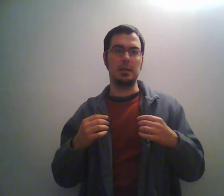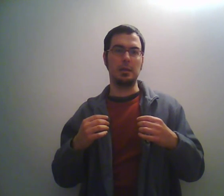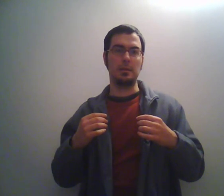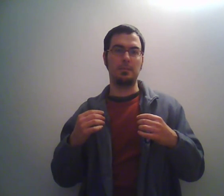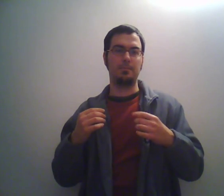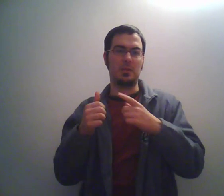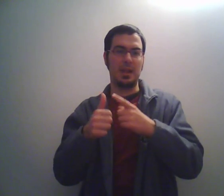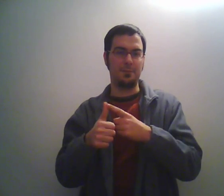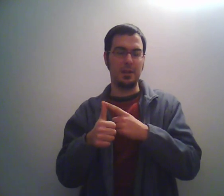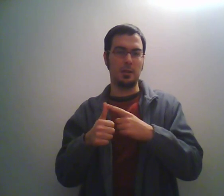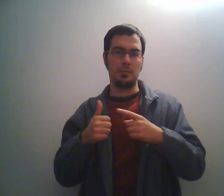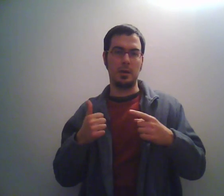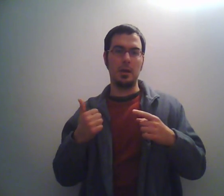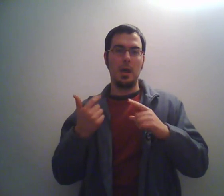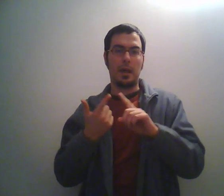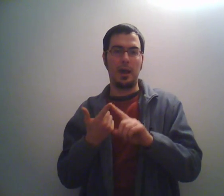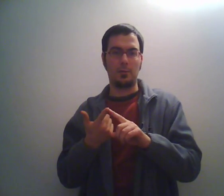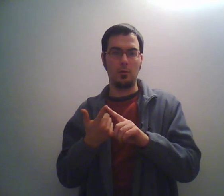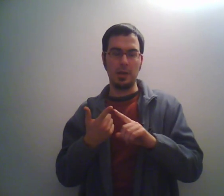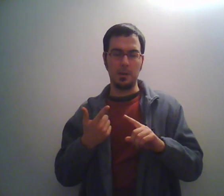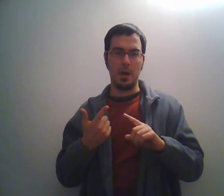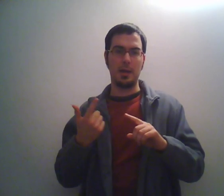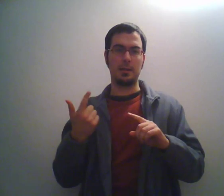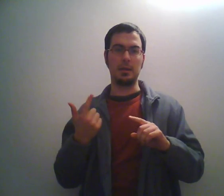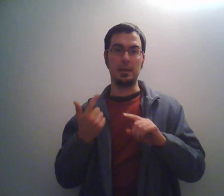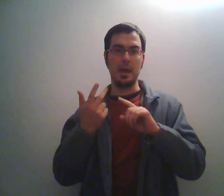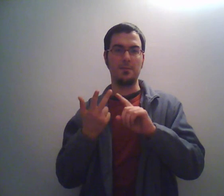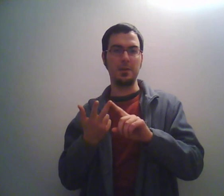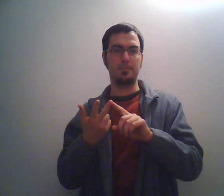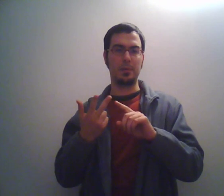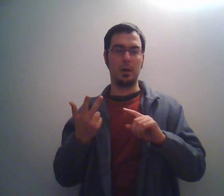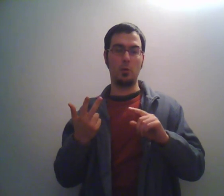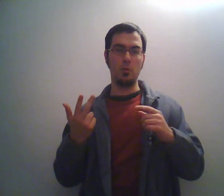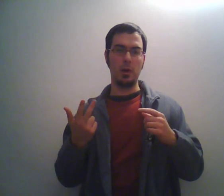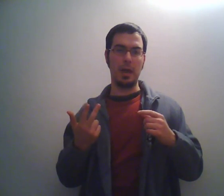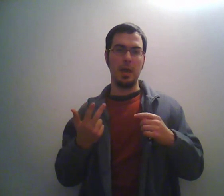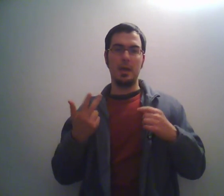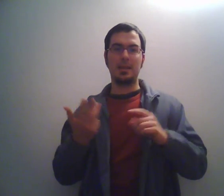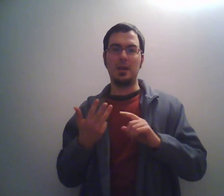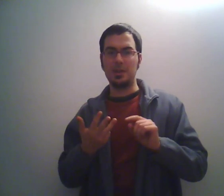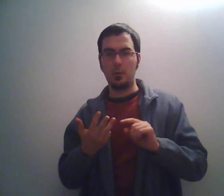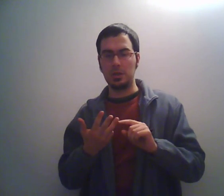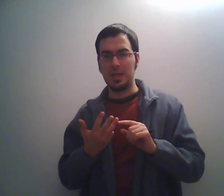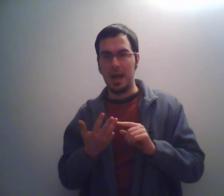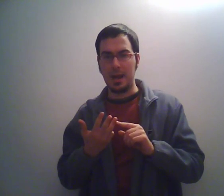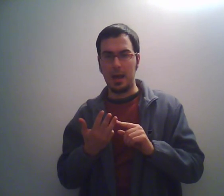telefilm, cartoni animati, dei VIP, comunque della vita quotidiana